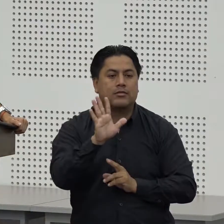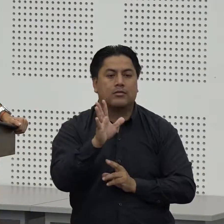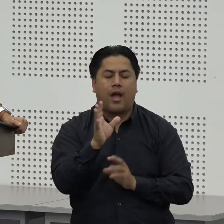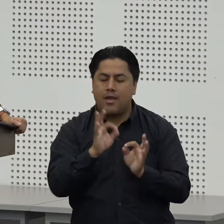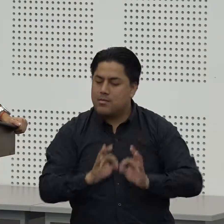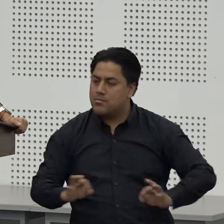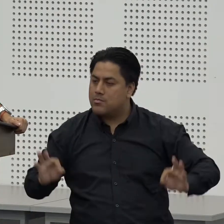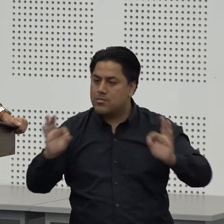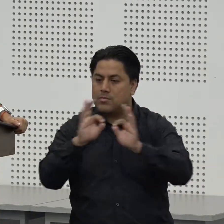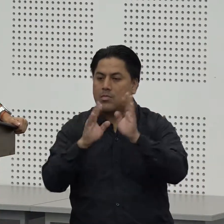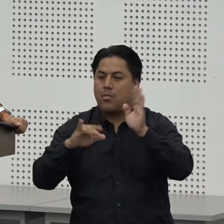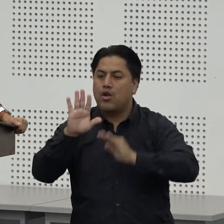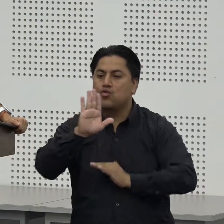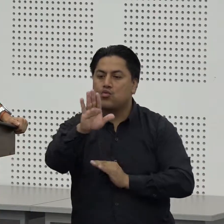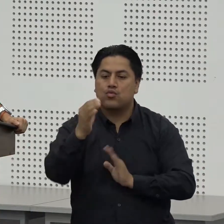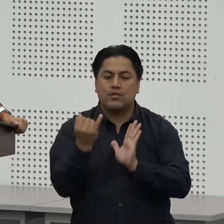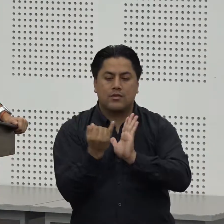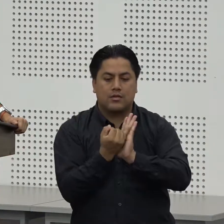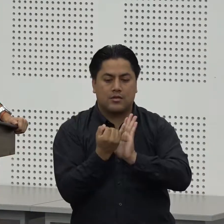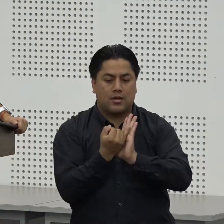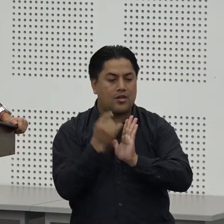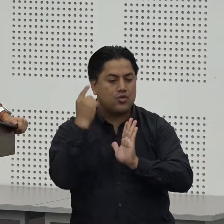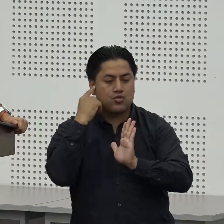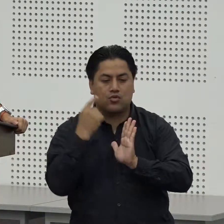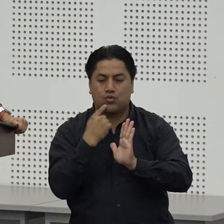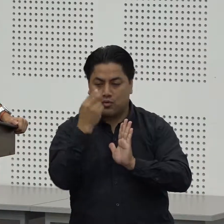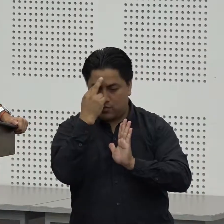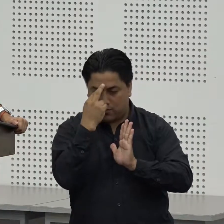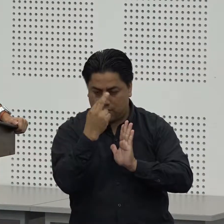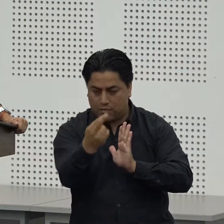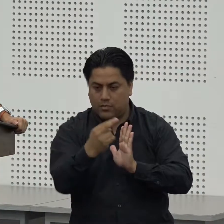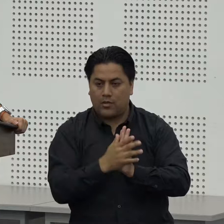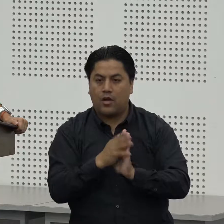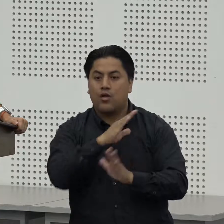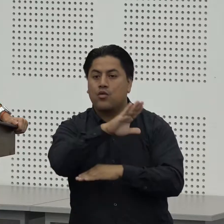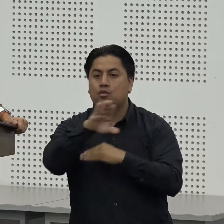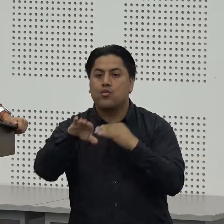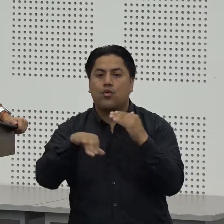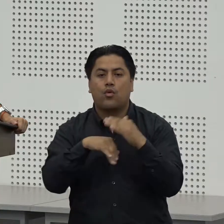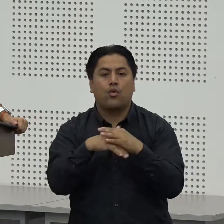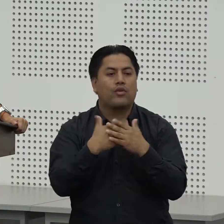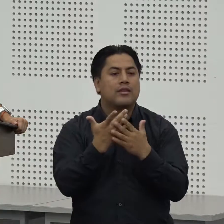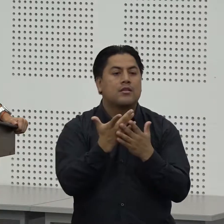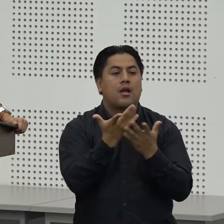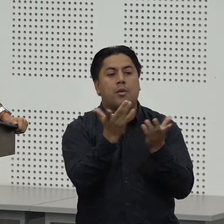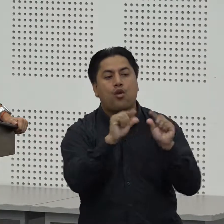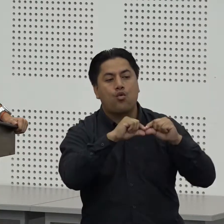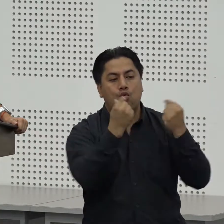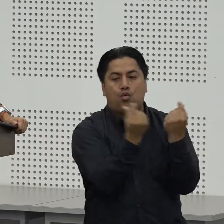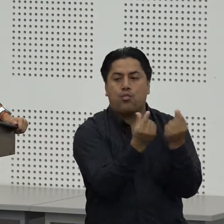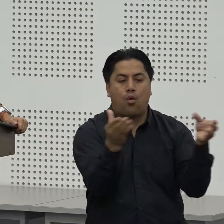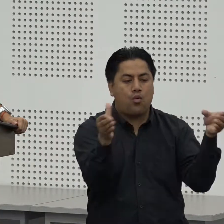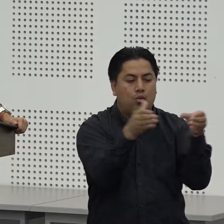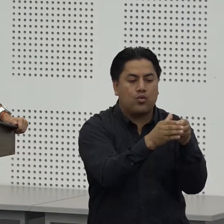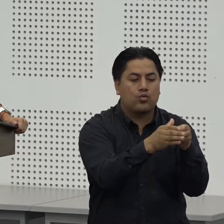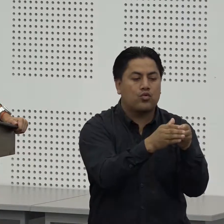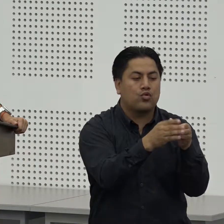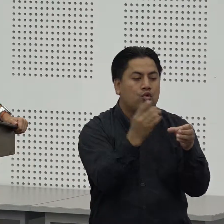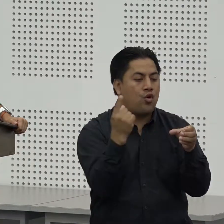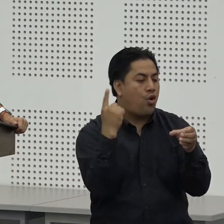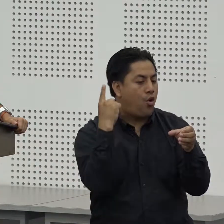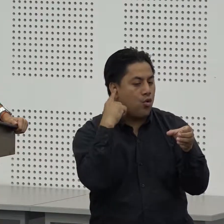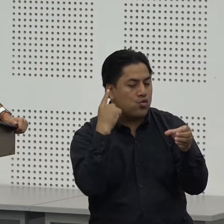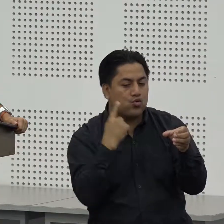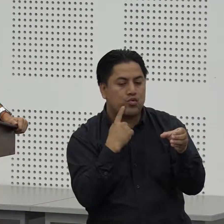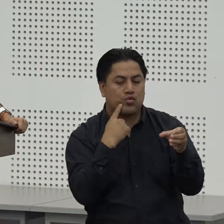personal de cada estudiante integrar a personas con discapacidad auditiva con personas oyentes mejorar la comunicación a